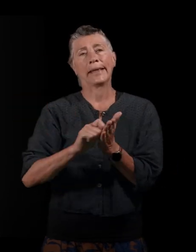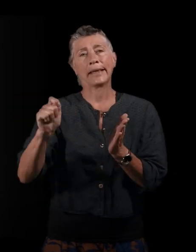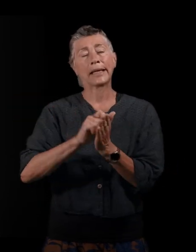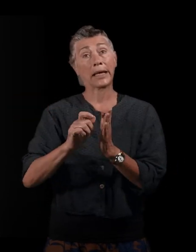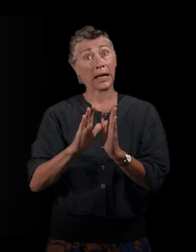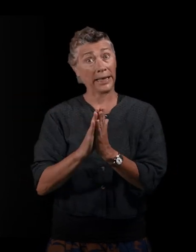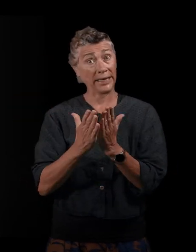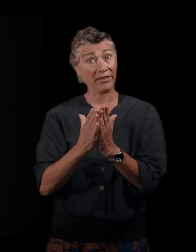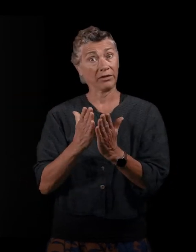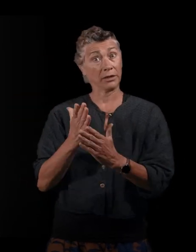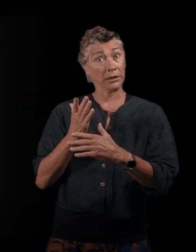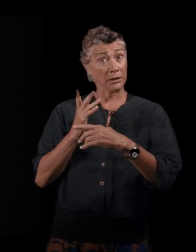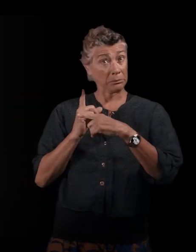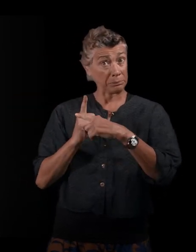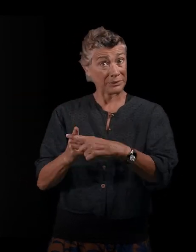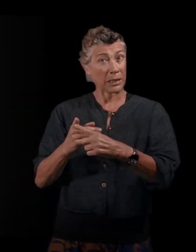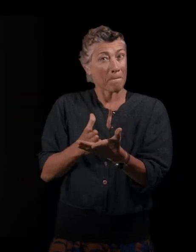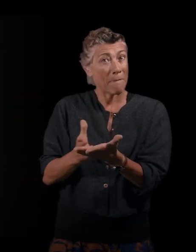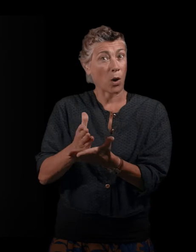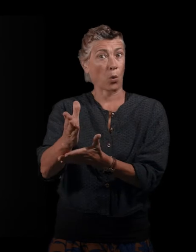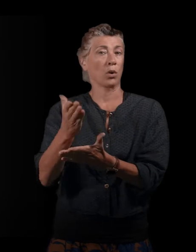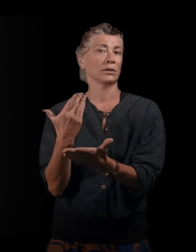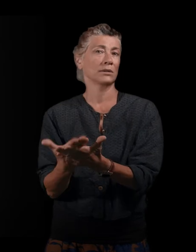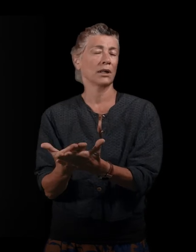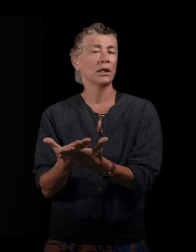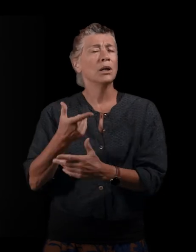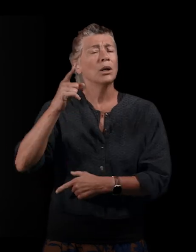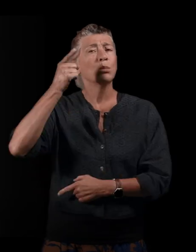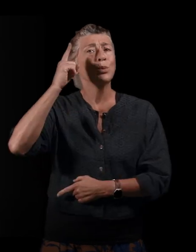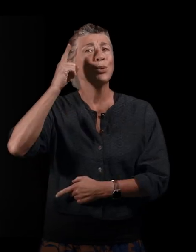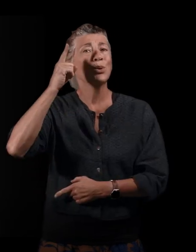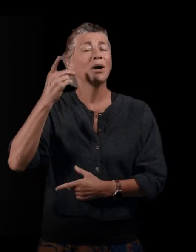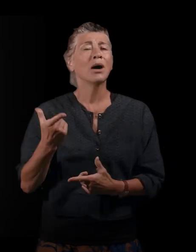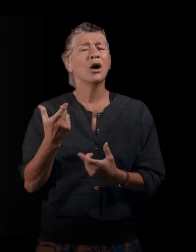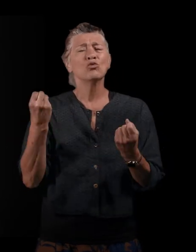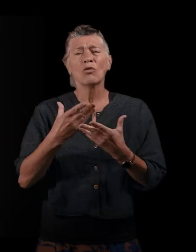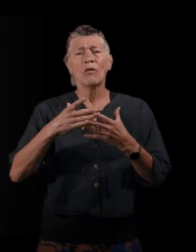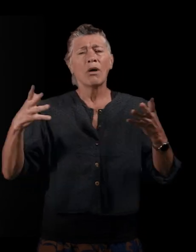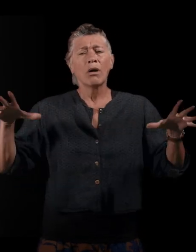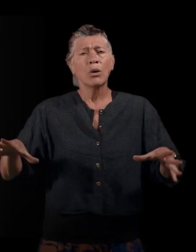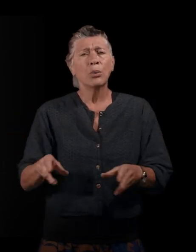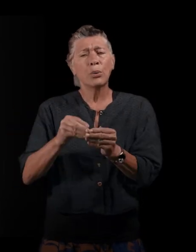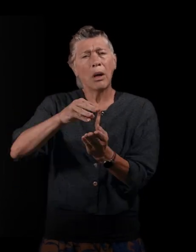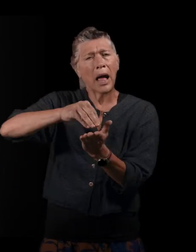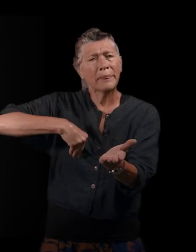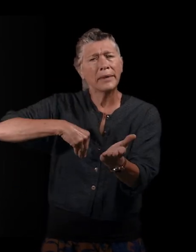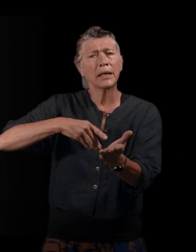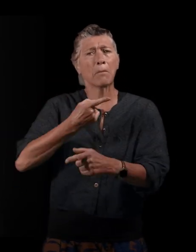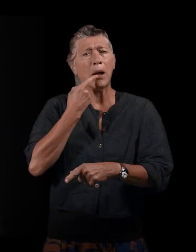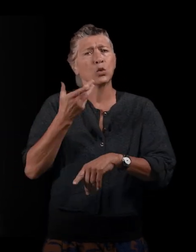spécifiquement à ce type de parcours. Parce qu'il est vrai que dans les comptes rendus qu'on a de ce type de migration, on parle beaucoup plus des hommes. C'est vrai que les hommes